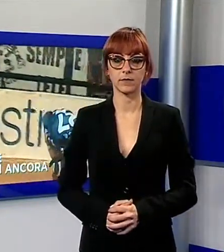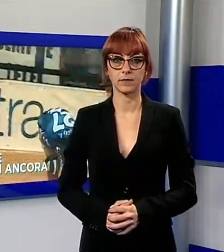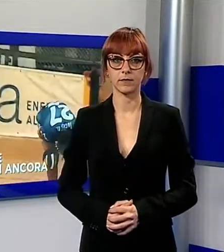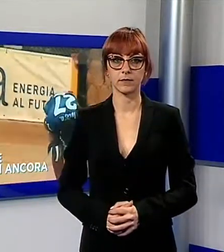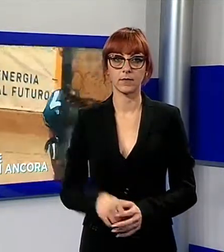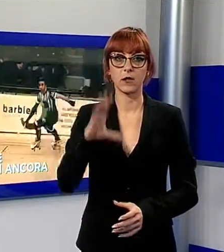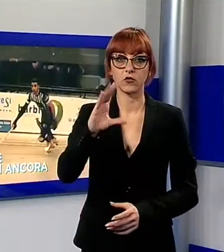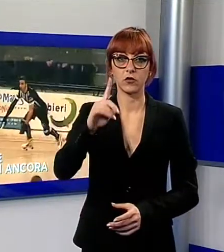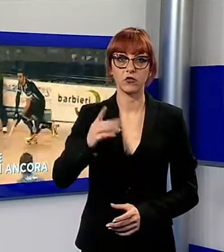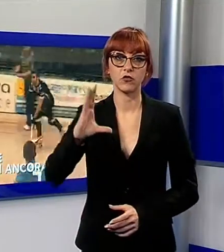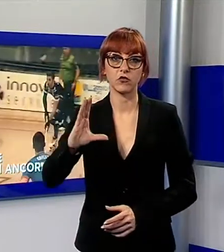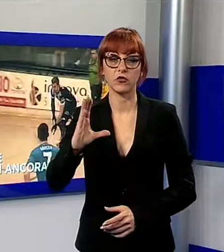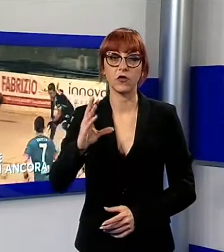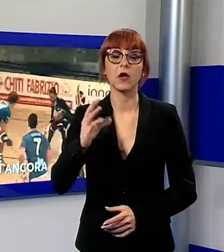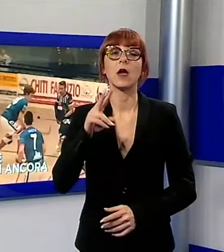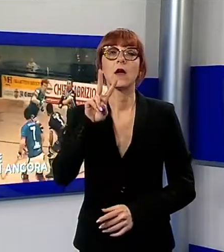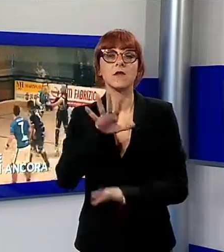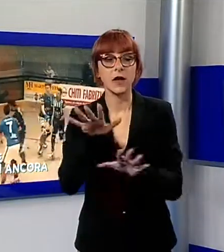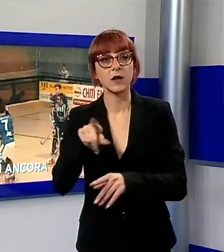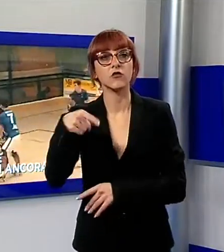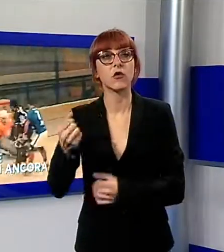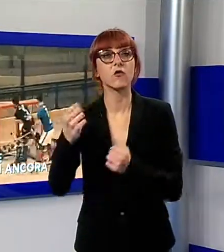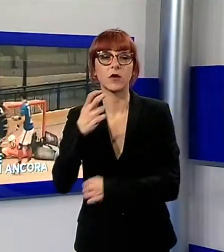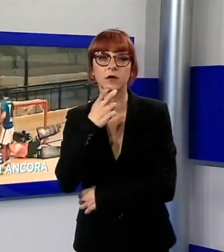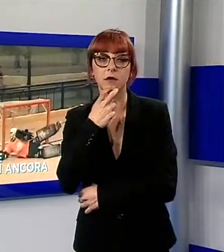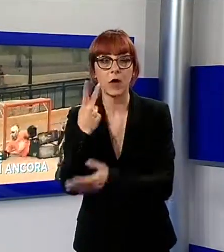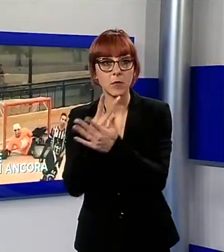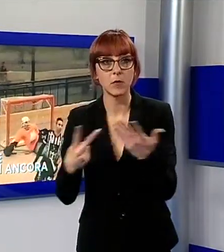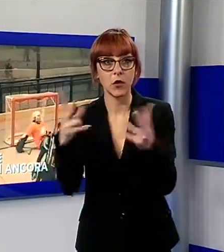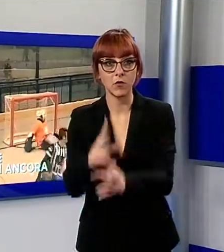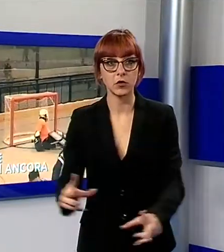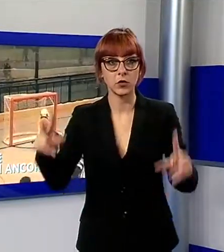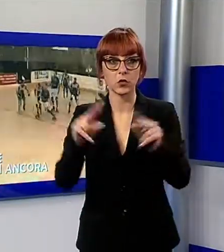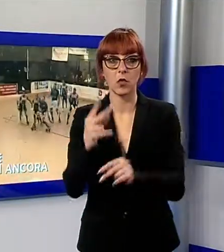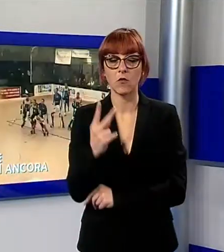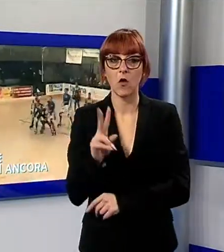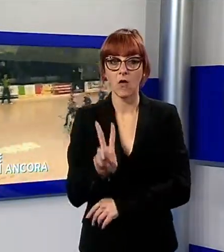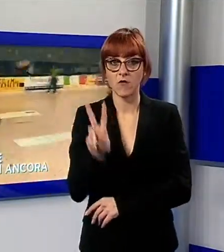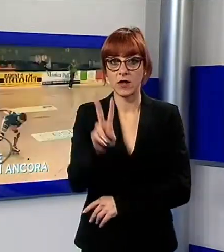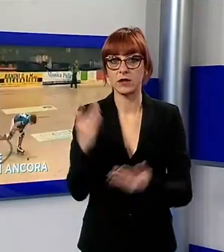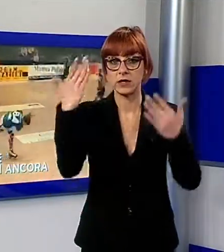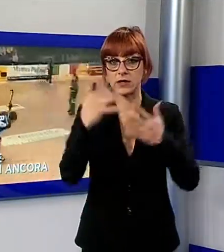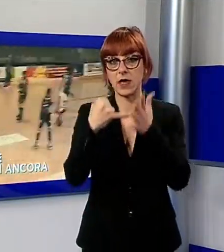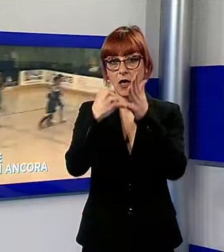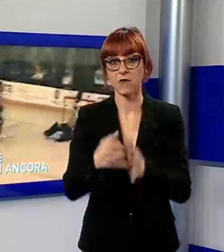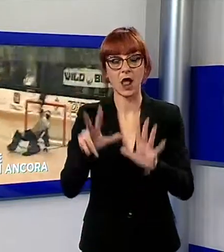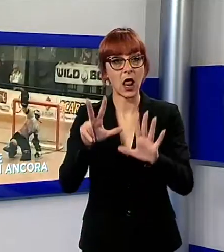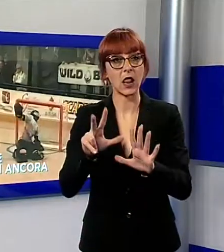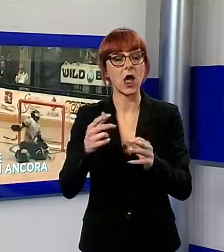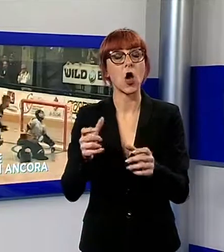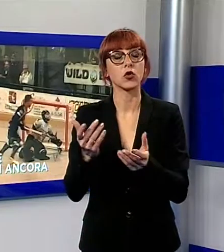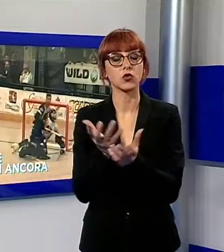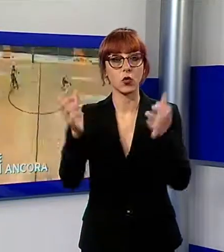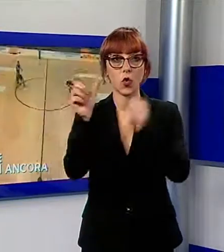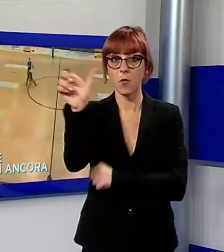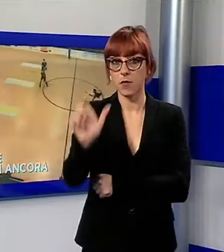Cgc Viareggio e Forte De Marmi, provateci ancora, scatta venerdì sera al Cappannino di Follonica la Final 8 di Coppa Italia. Bianconeri e Rossoblu